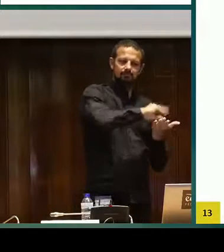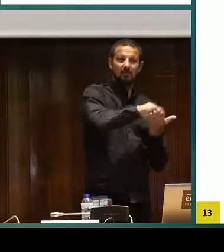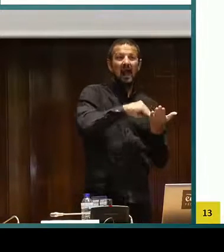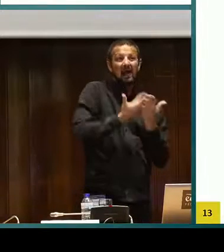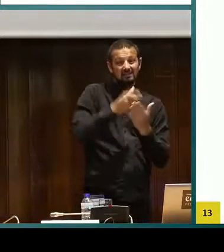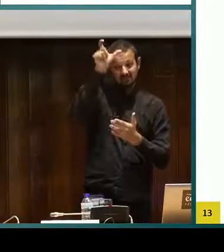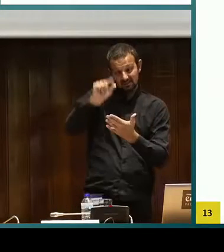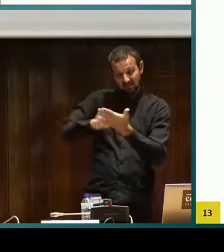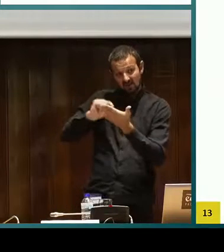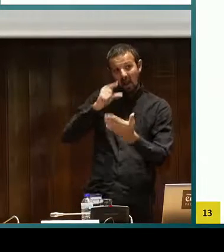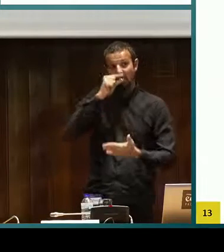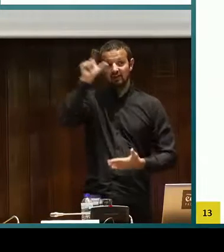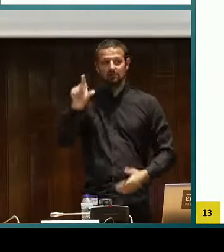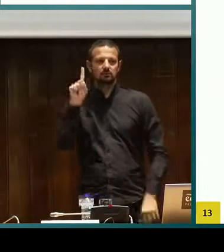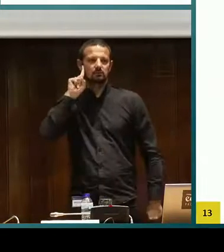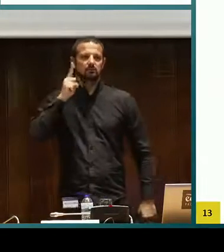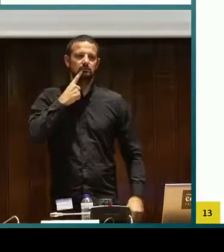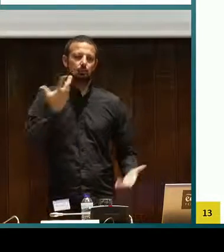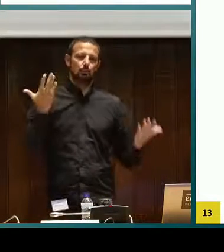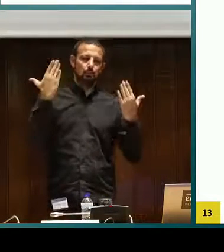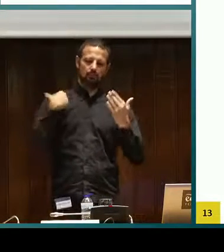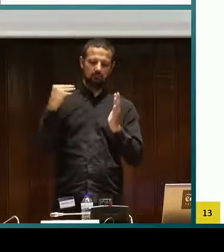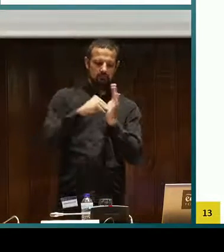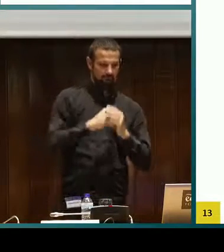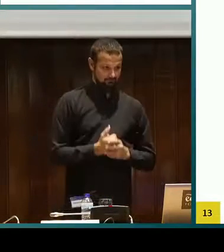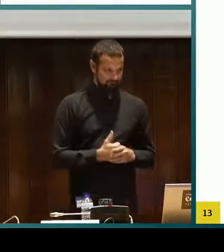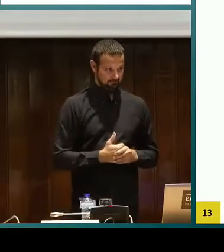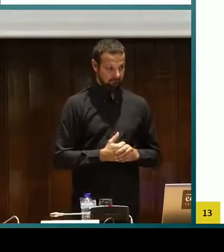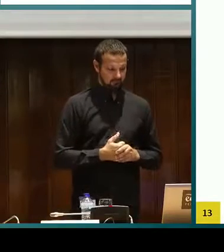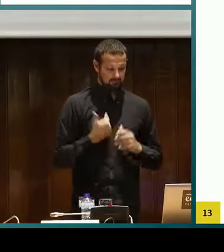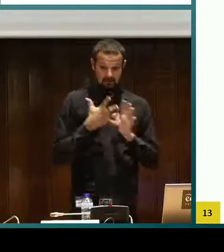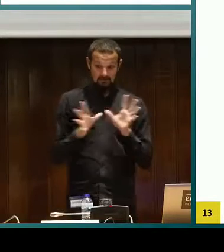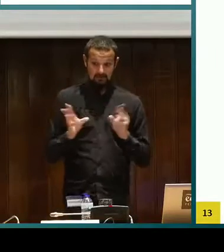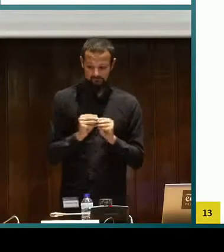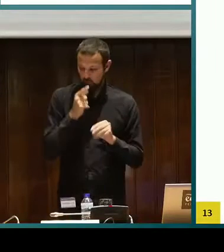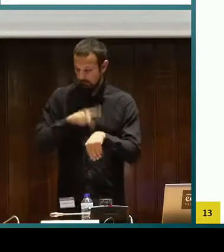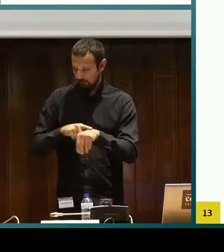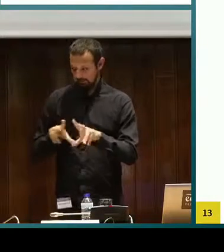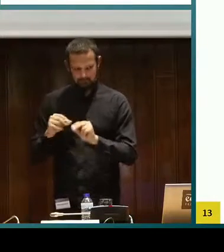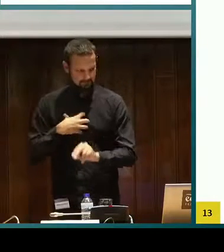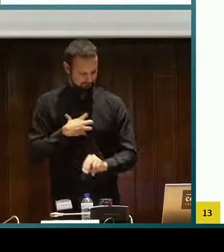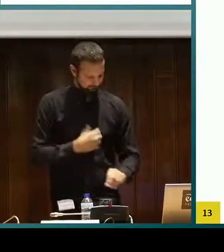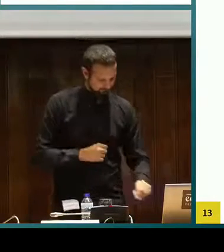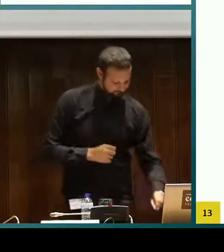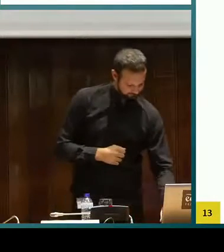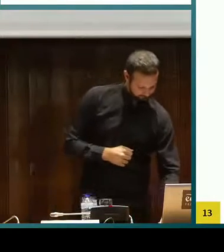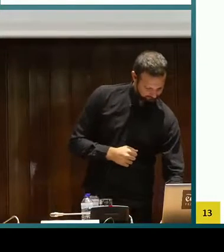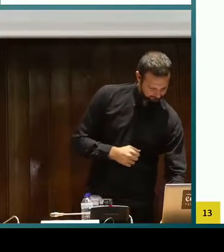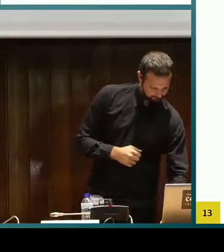literario precisamente por eso, por la falta de acceso a esta cultura. Vimos muy importante